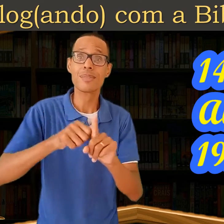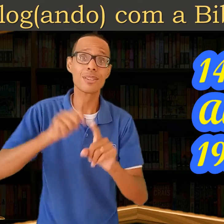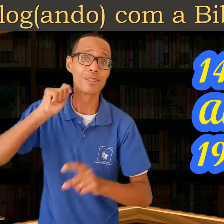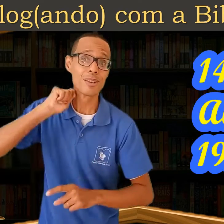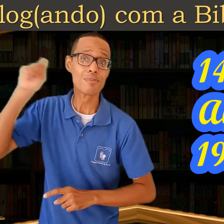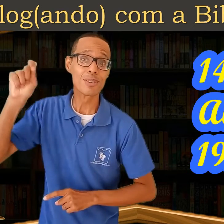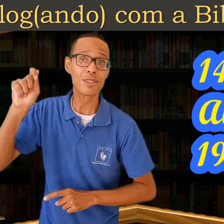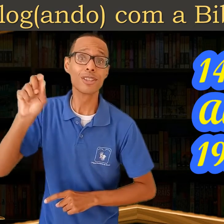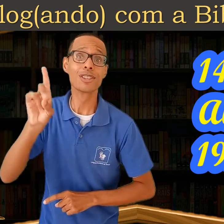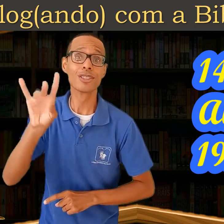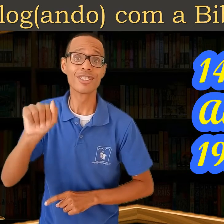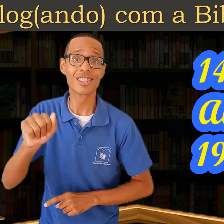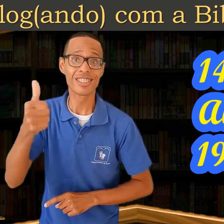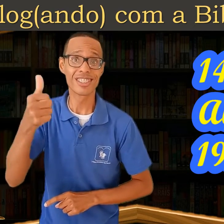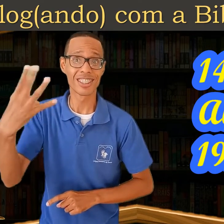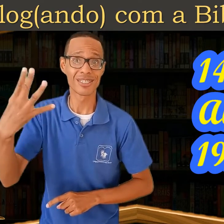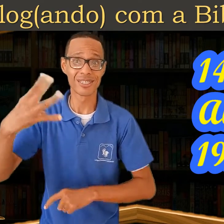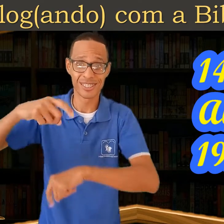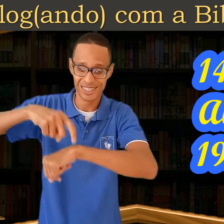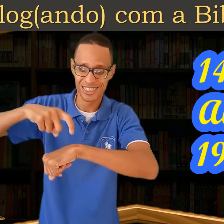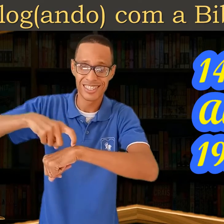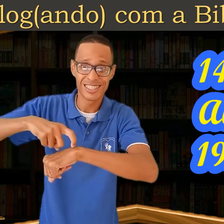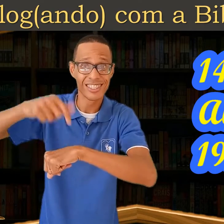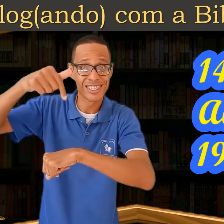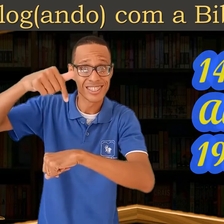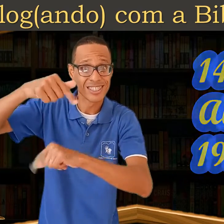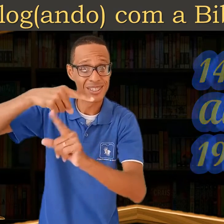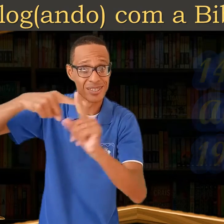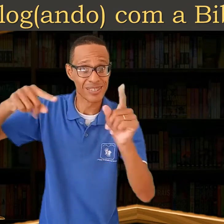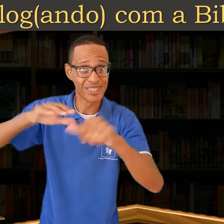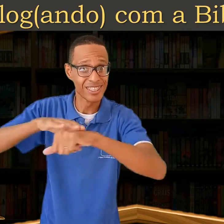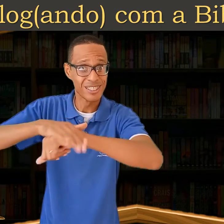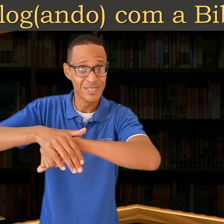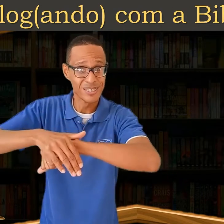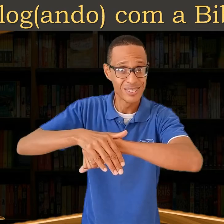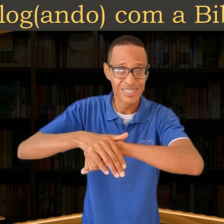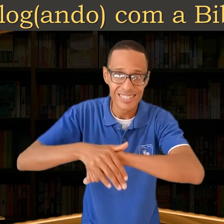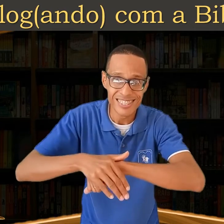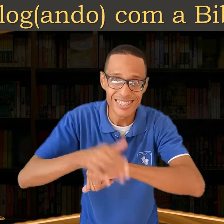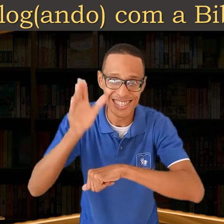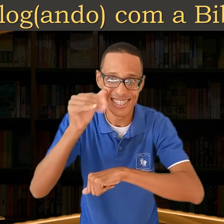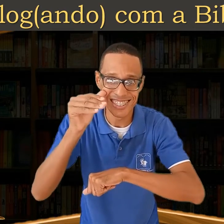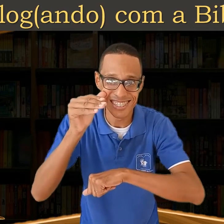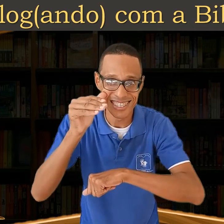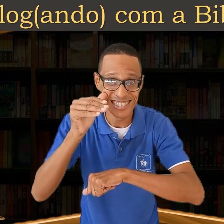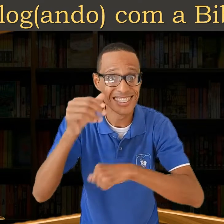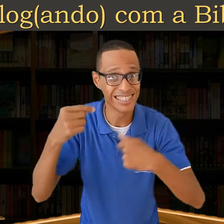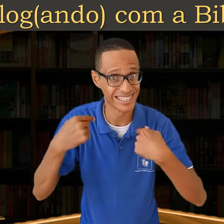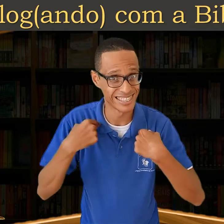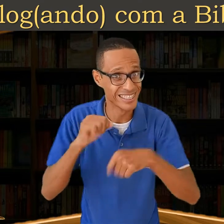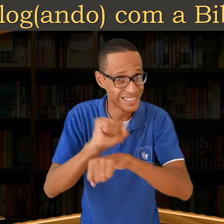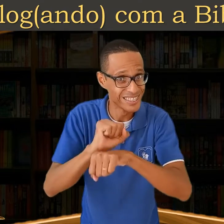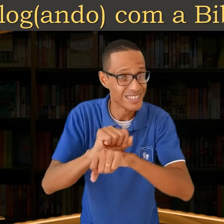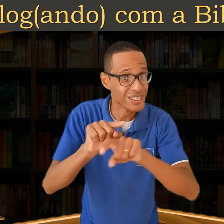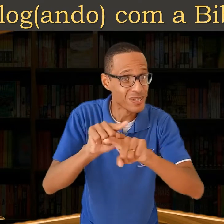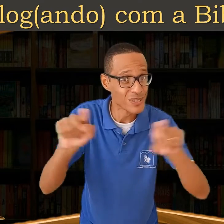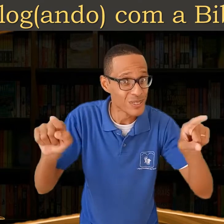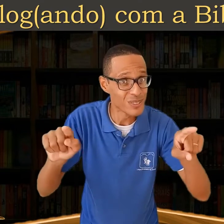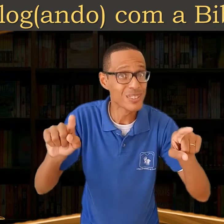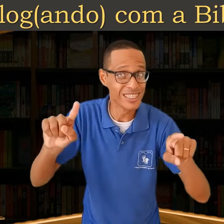às 19h30. Ficou curioso? Espero você para estar conosco em mais